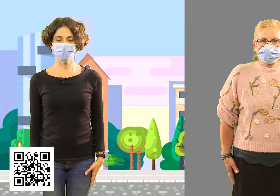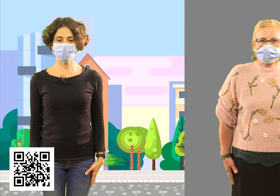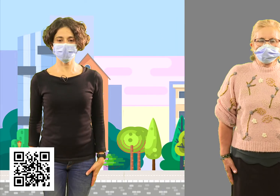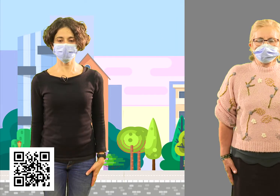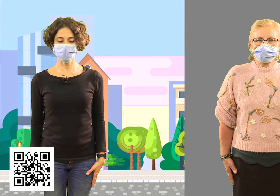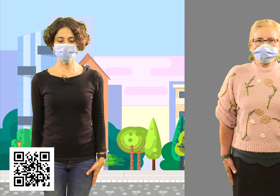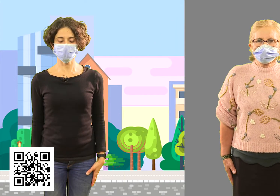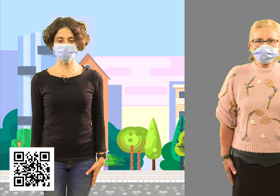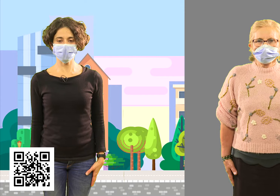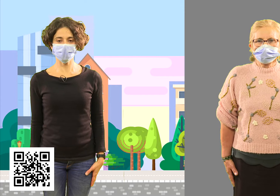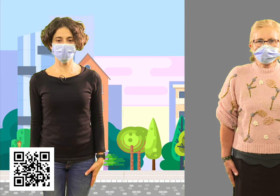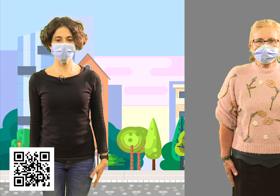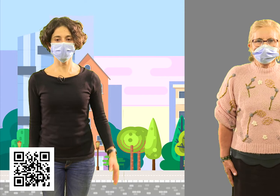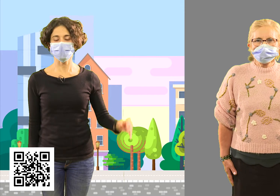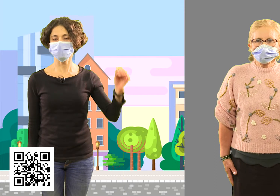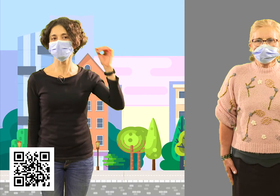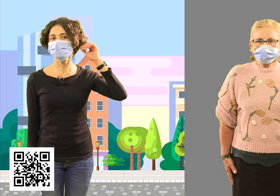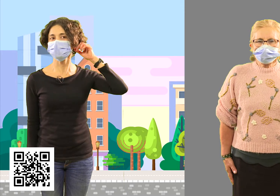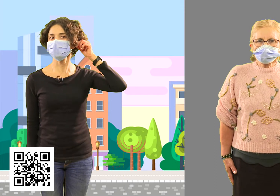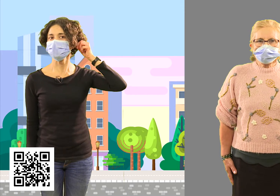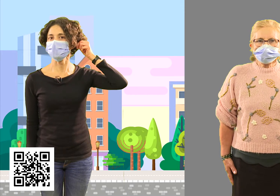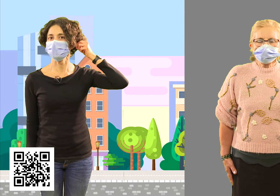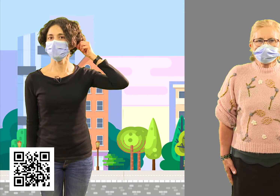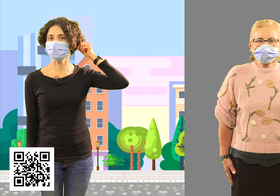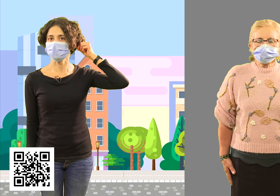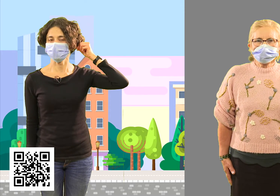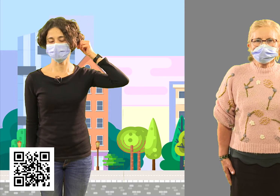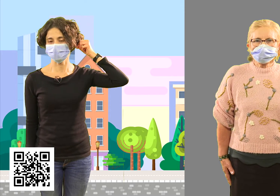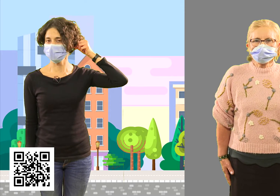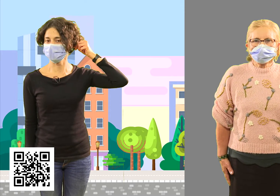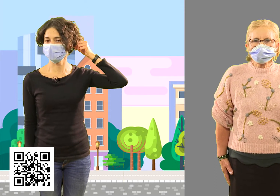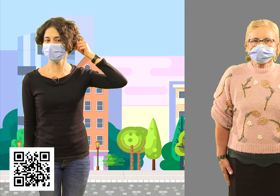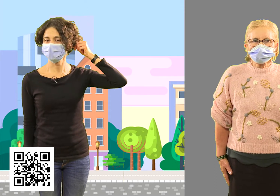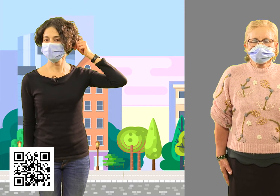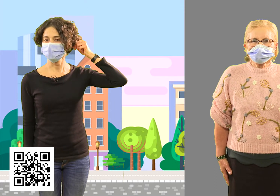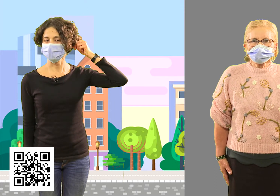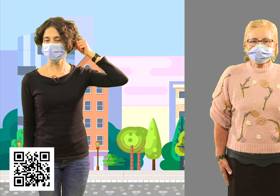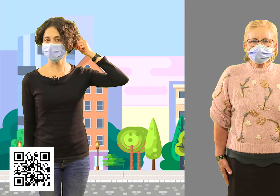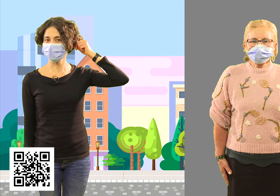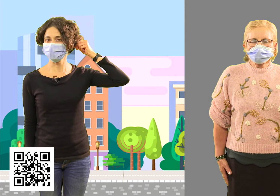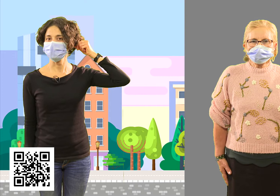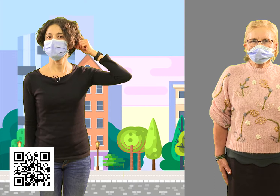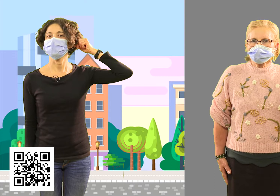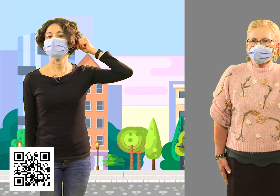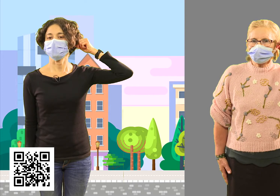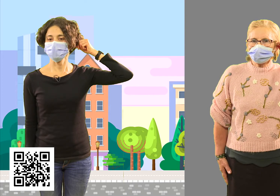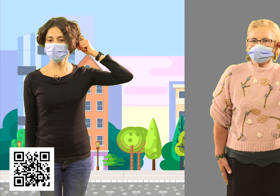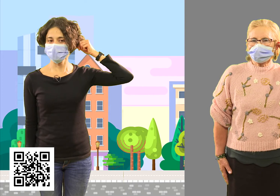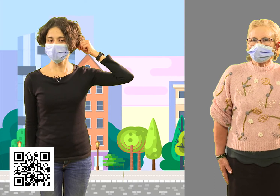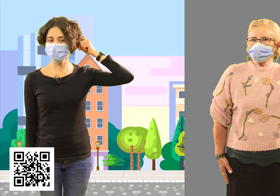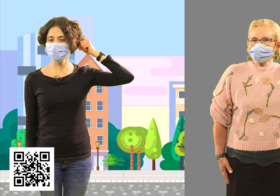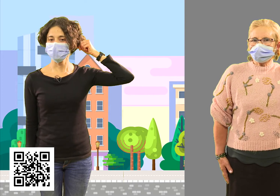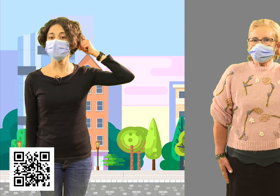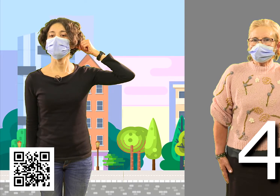Brazo derecho en nuestro costado, brazo izquierdo en la oreja. Este es fácil, ¿eh? ¿Se acuerdan? El